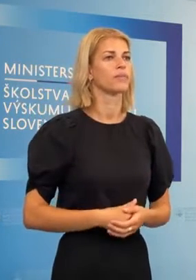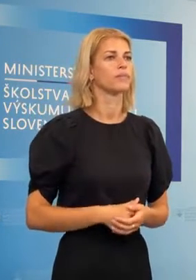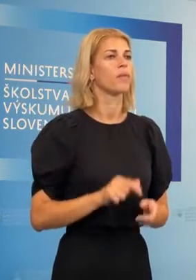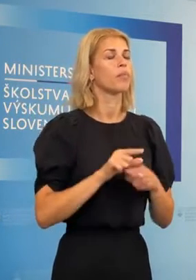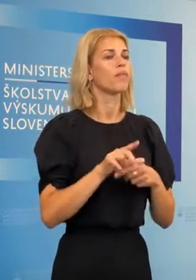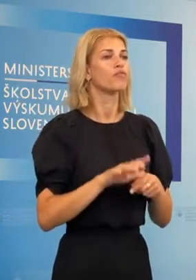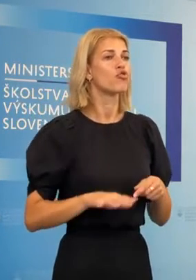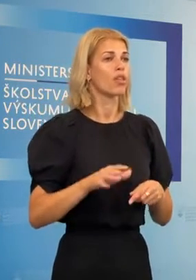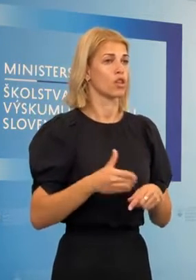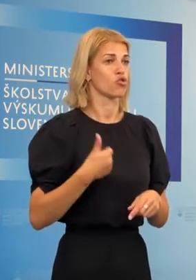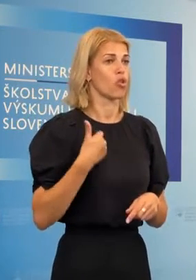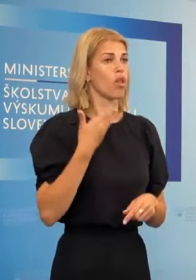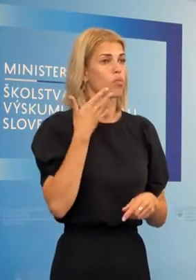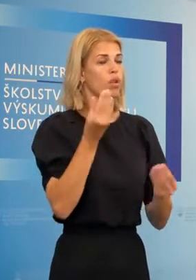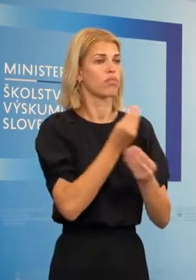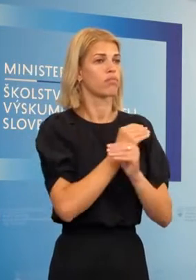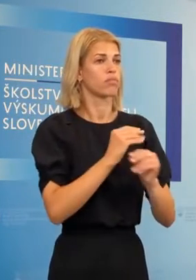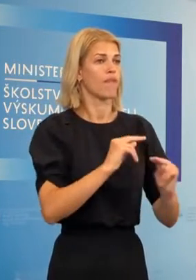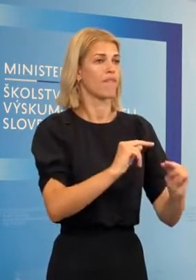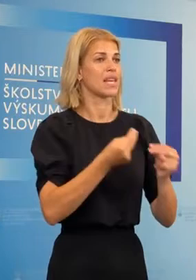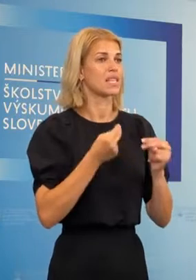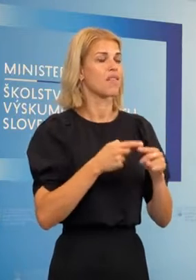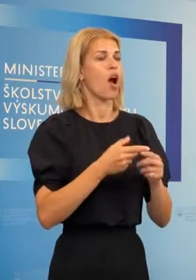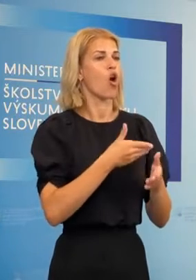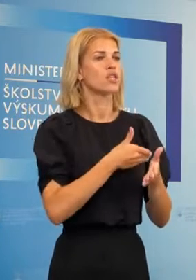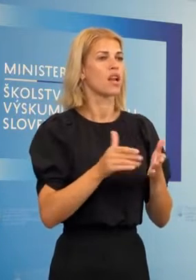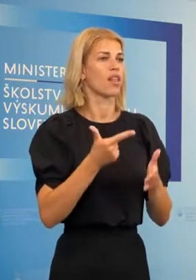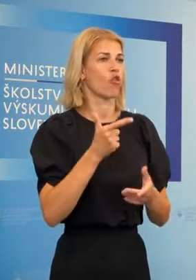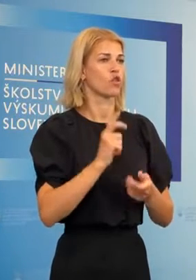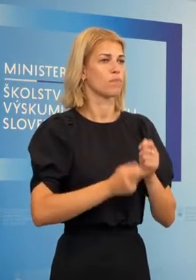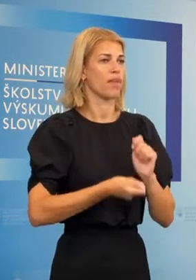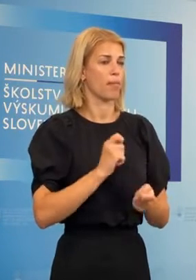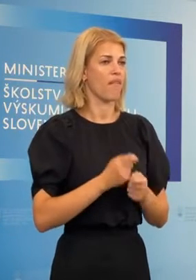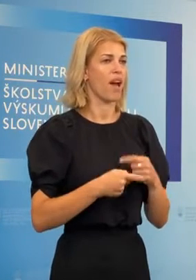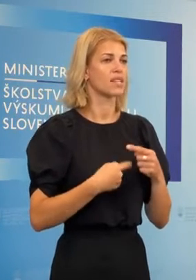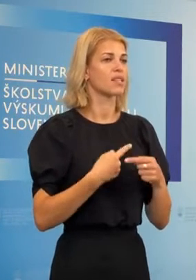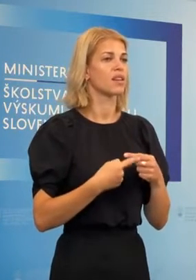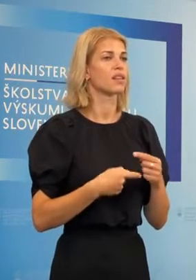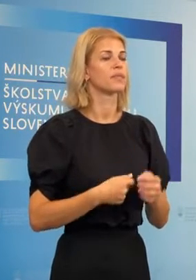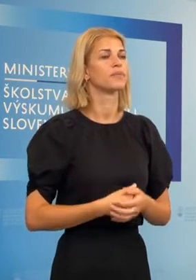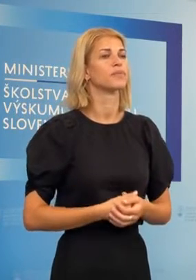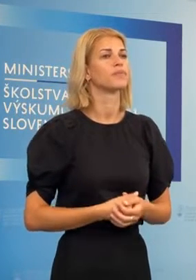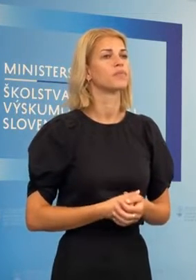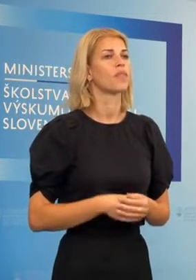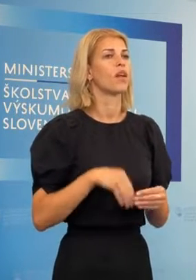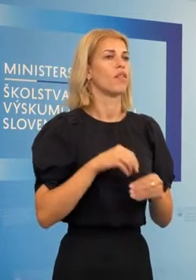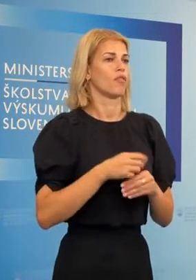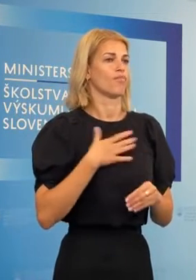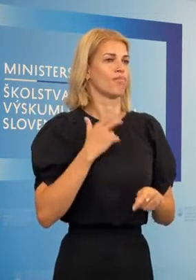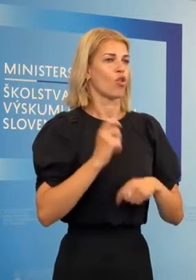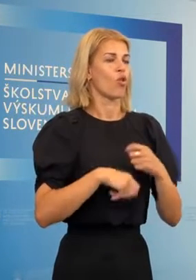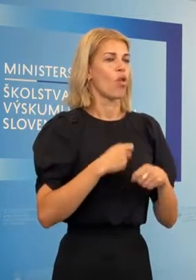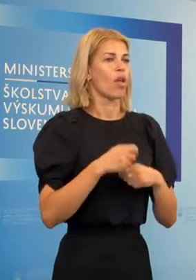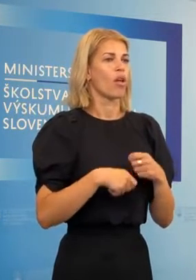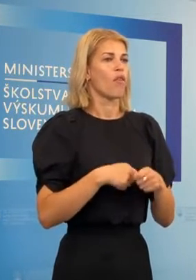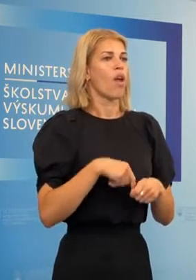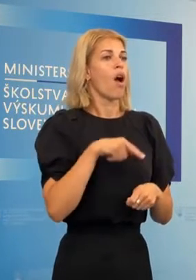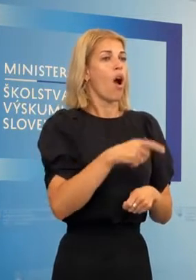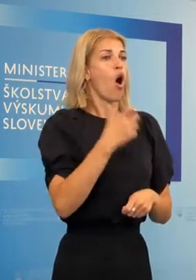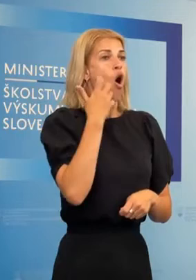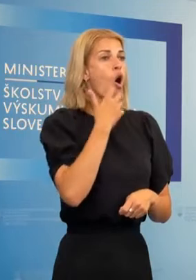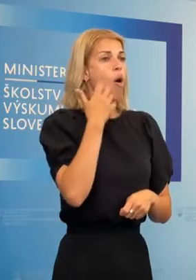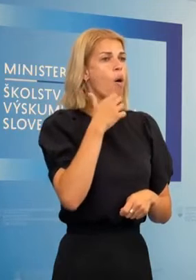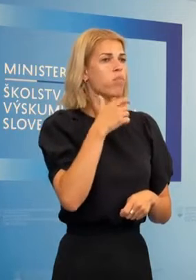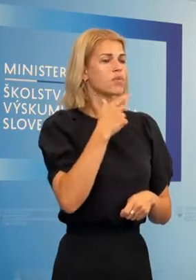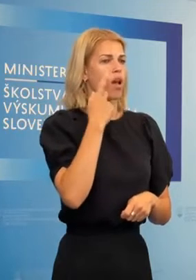Pre všetky tieto školy bude vyhlasená výzva na otrniemanie dvojezmennej prevádzky. Naši kolegovia z plánu obnovia odolnosti s týmito obcami